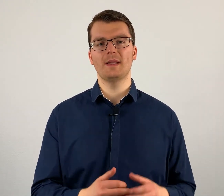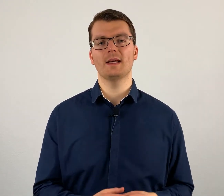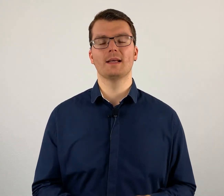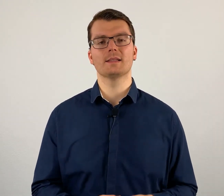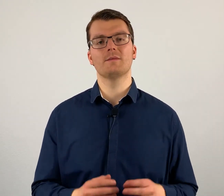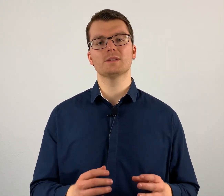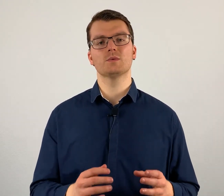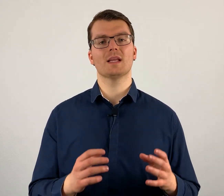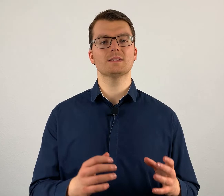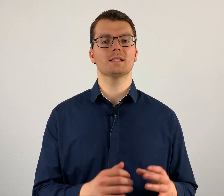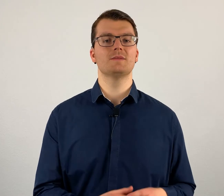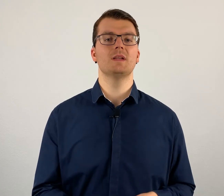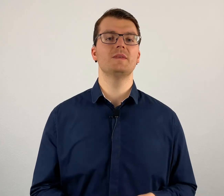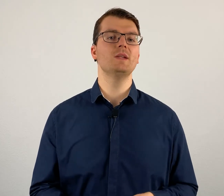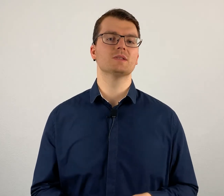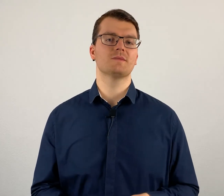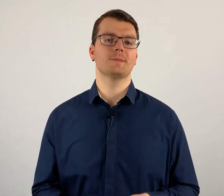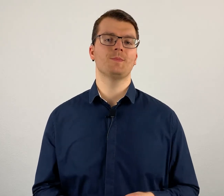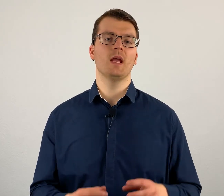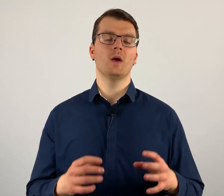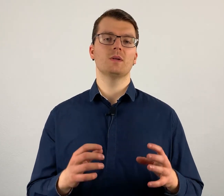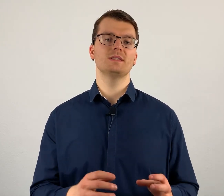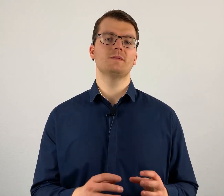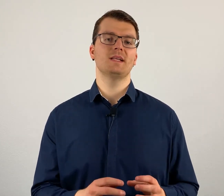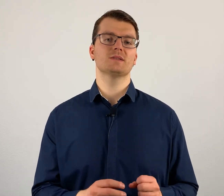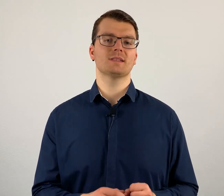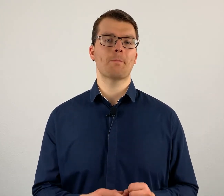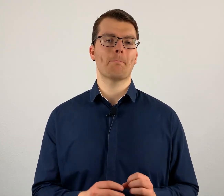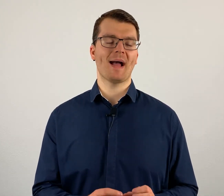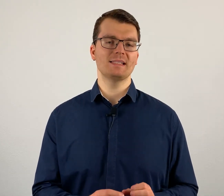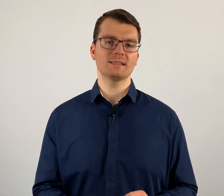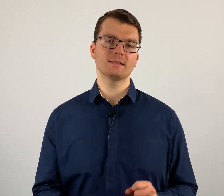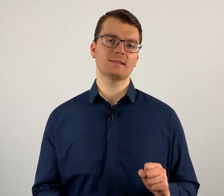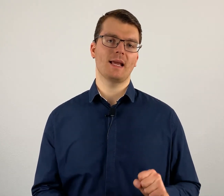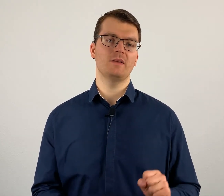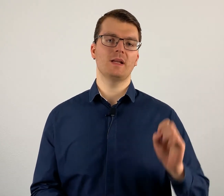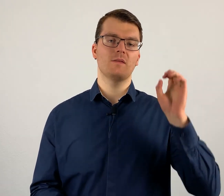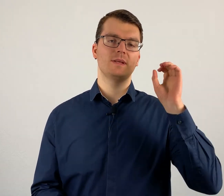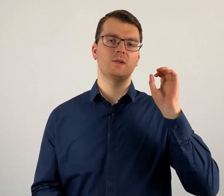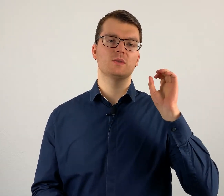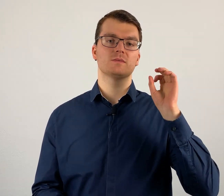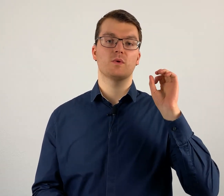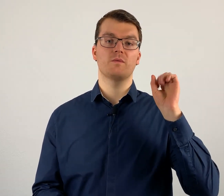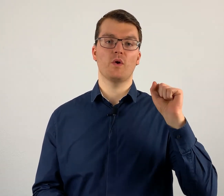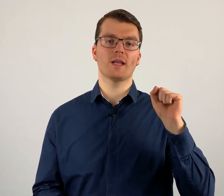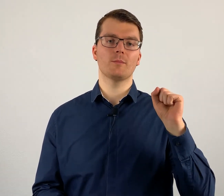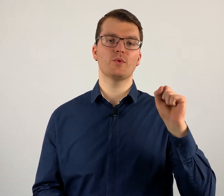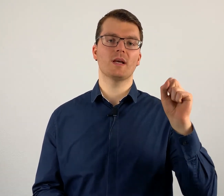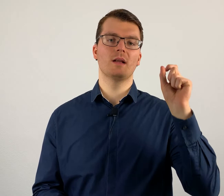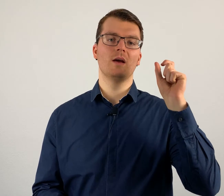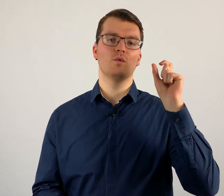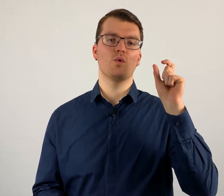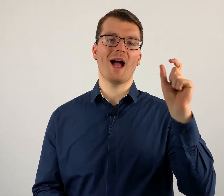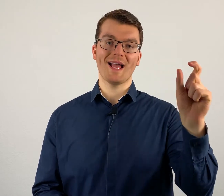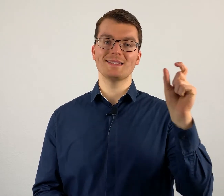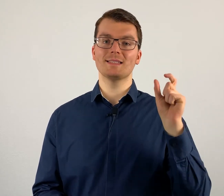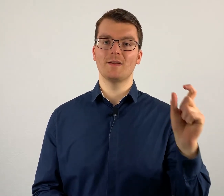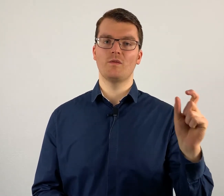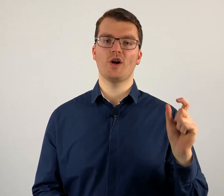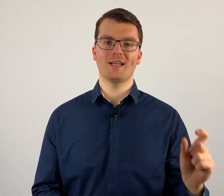Internet, dann wirst du ganz, ganz viele Videos finden. Und diese Videos sind meistens entweder Videos von Wörterbüchern, wo du einzelne Wörter